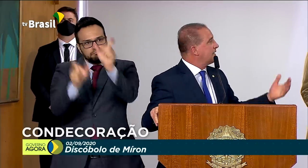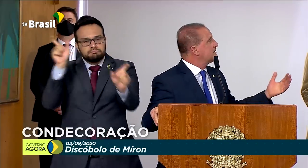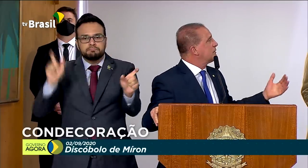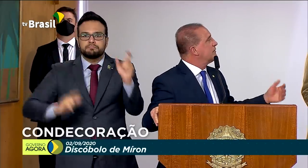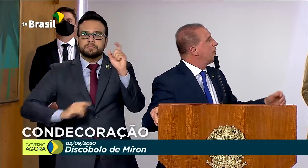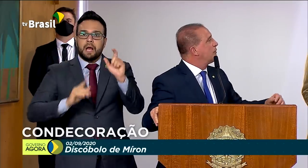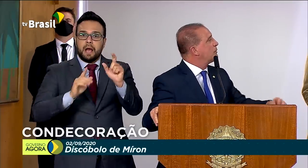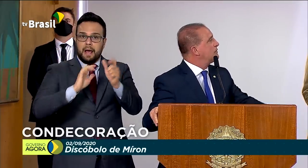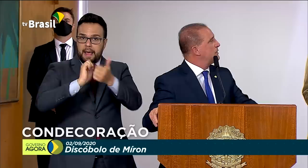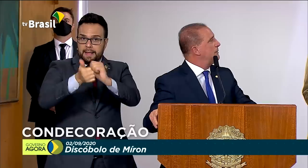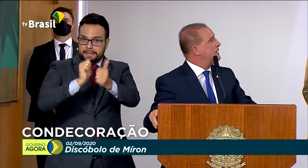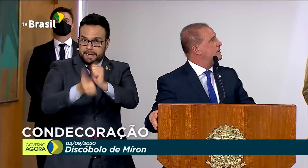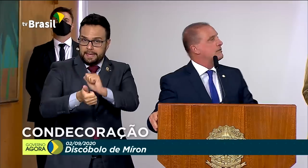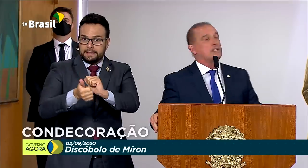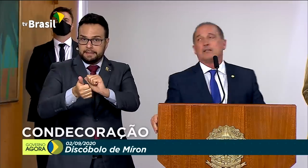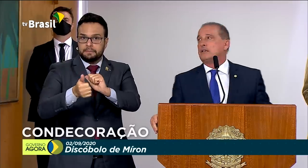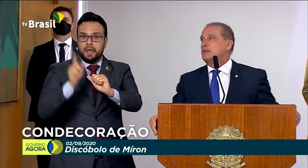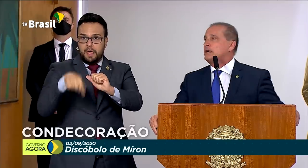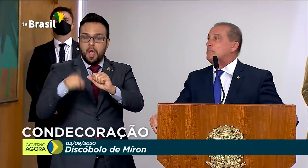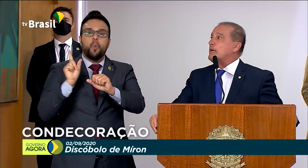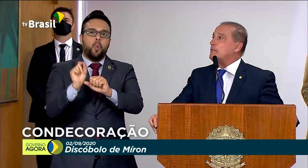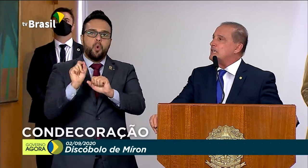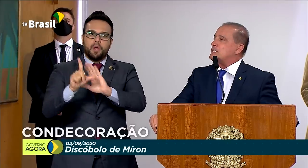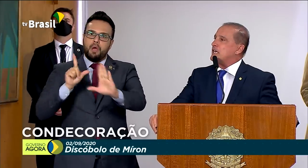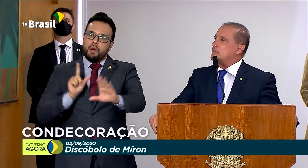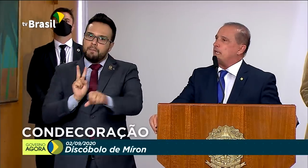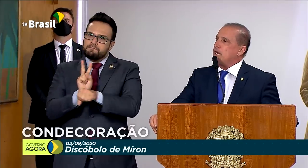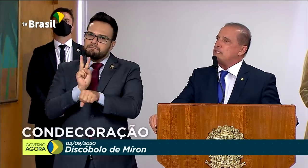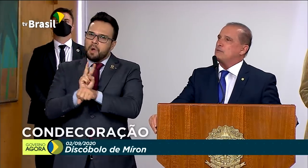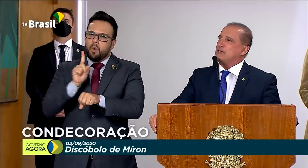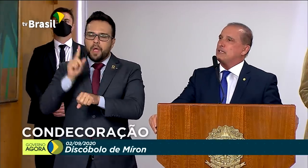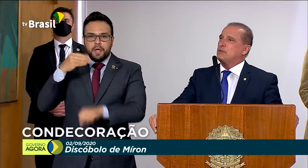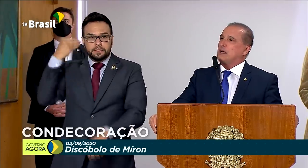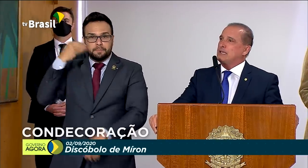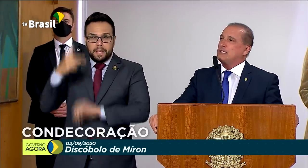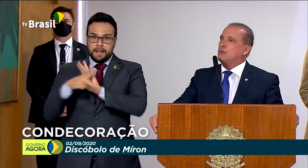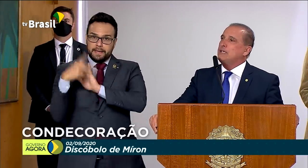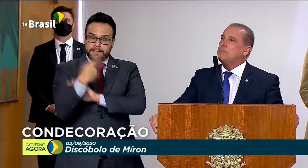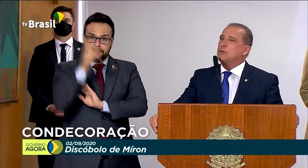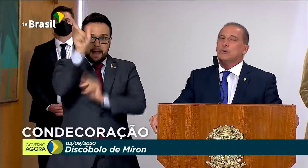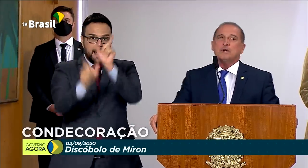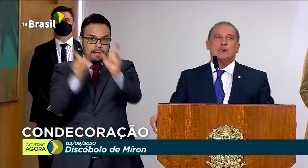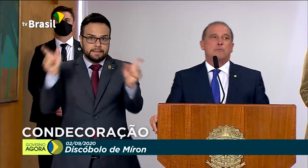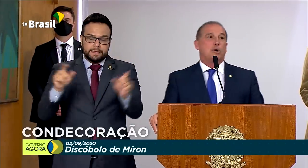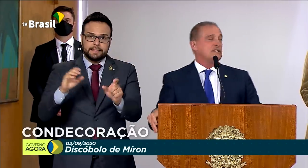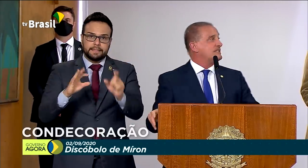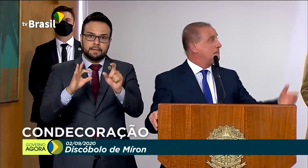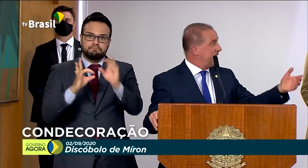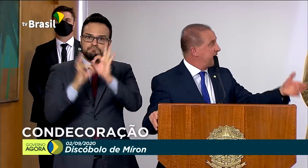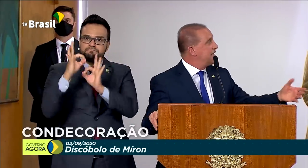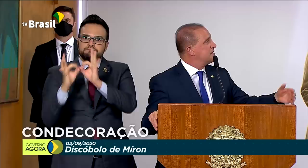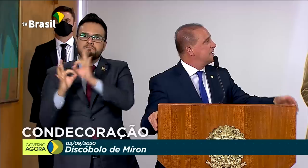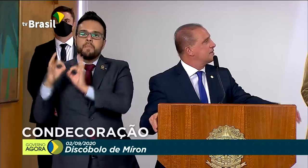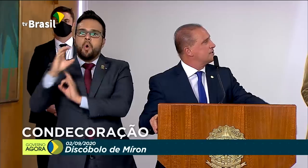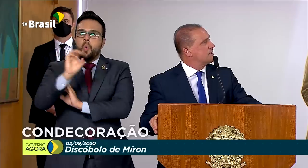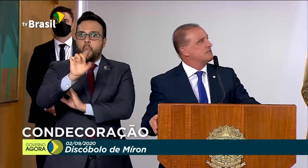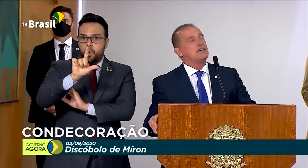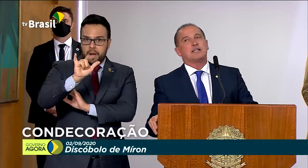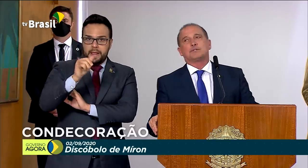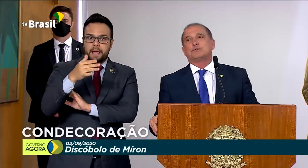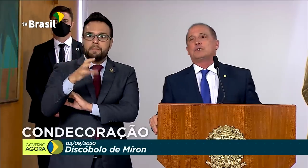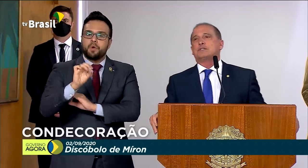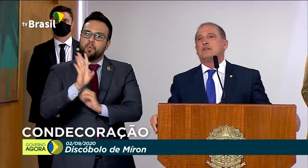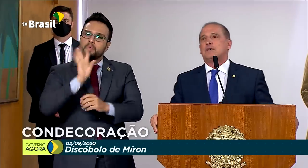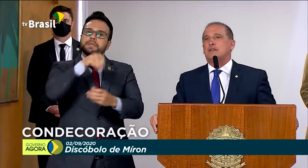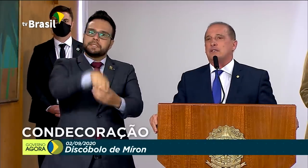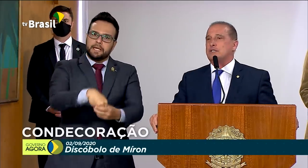na questão que envolve o provisionamento, que permite que a experiência do atleta olímpico possa estar presente dentro das nossas